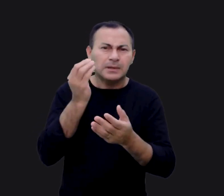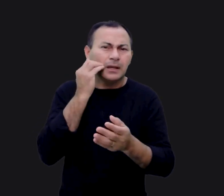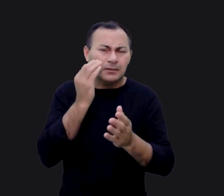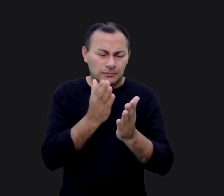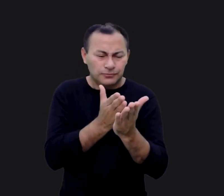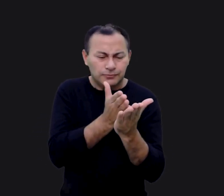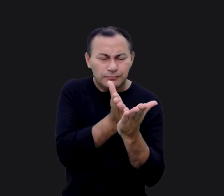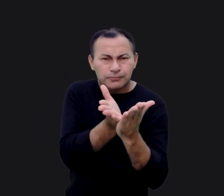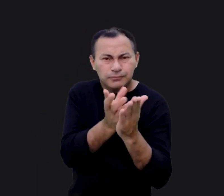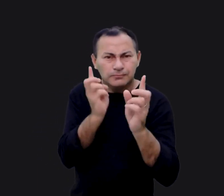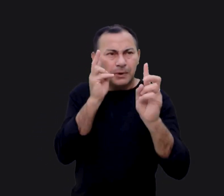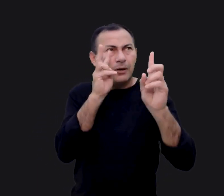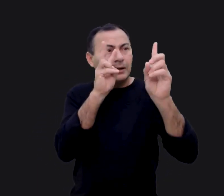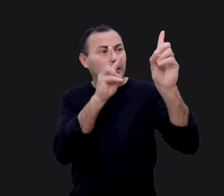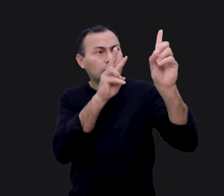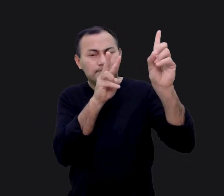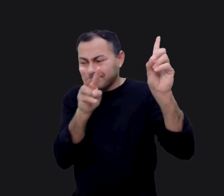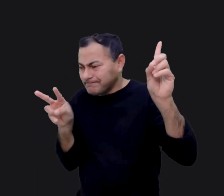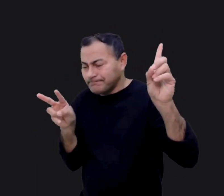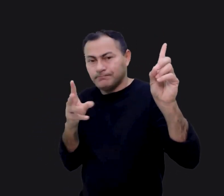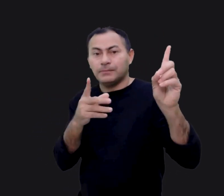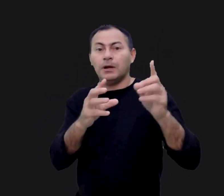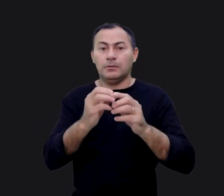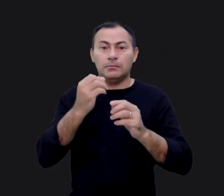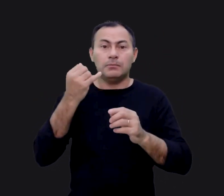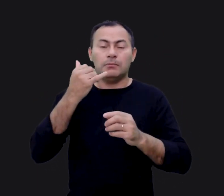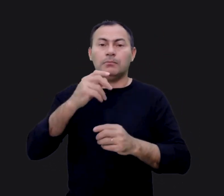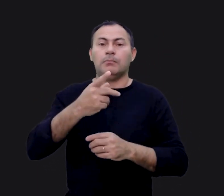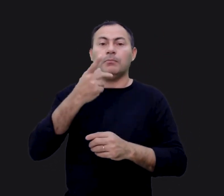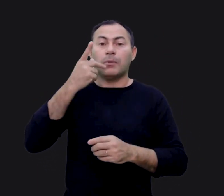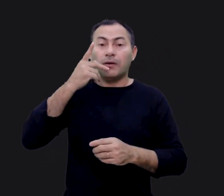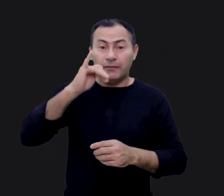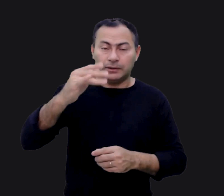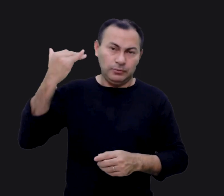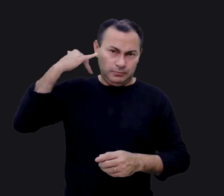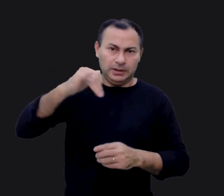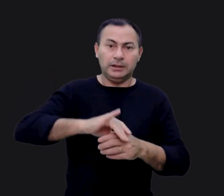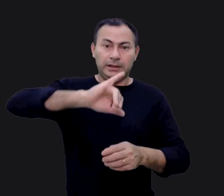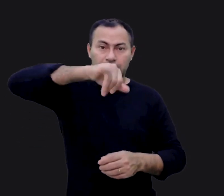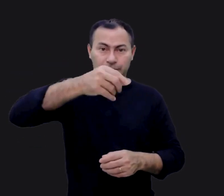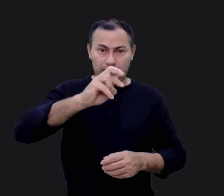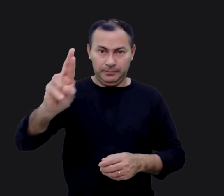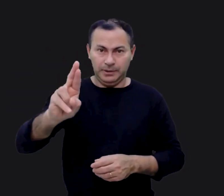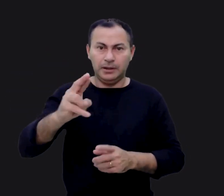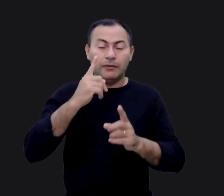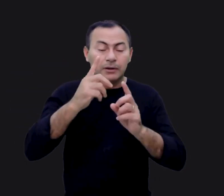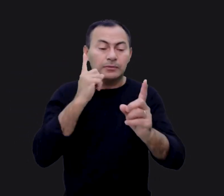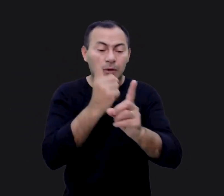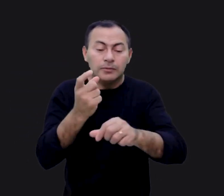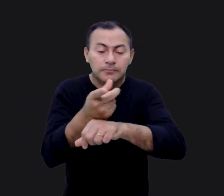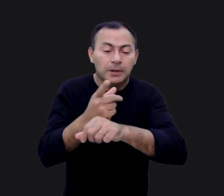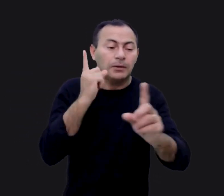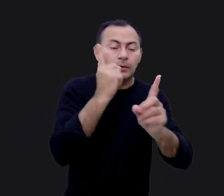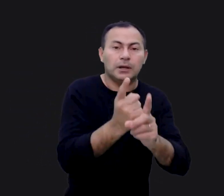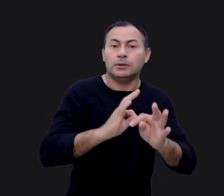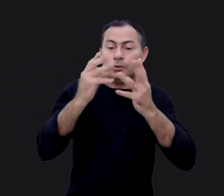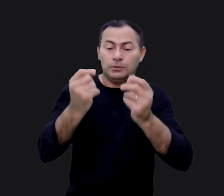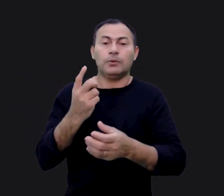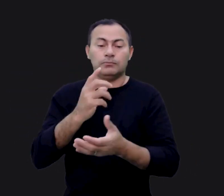vez tem se desviado do olhar de Deus? O profeta Jeremias nos dá essa palavra. Você me buscará e me achará quando me buscares de todo